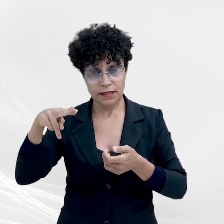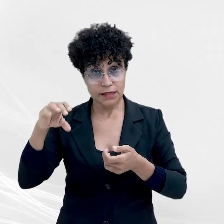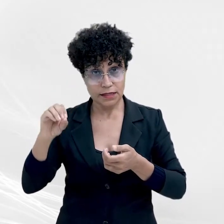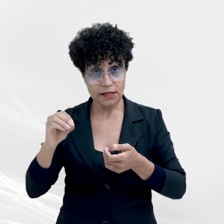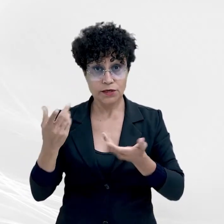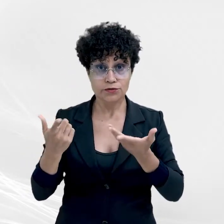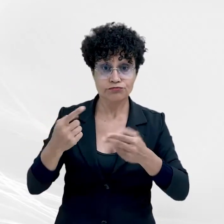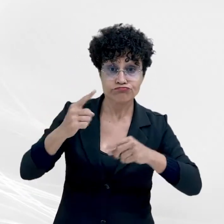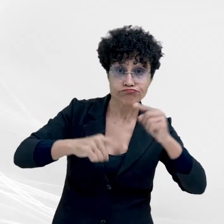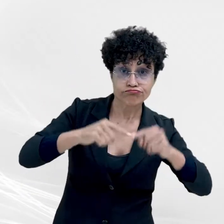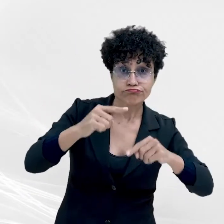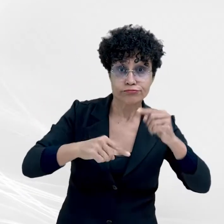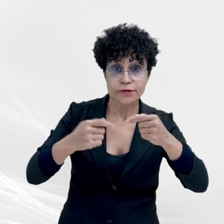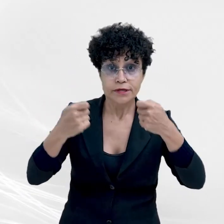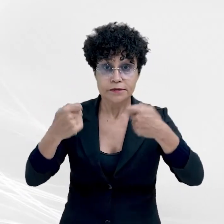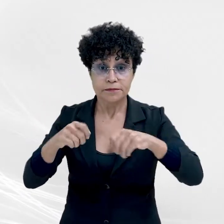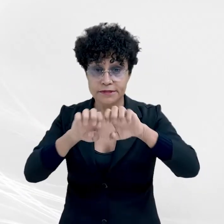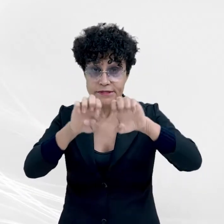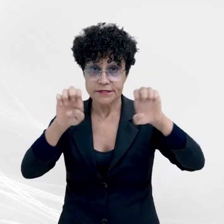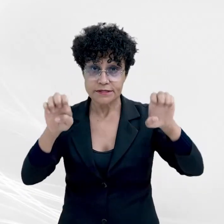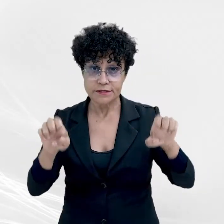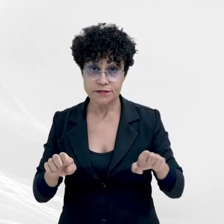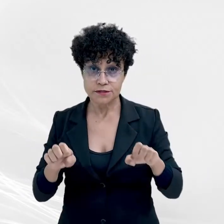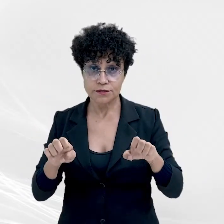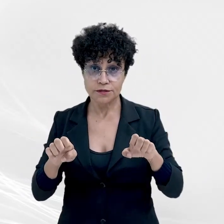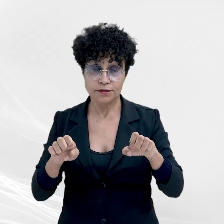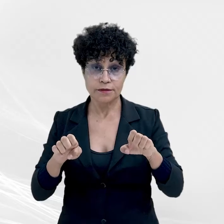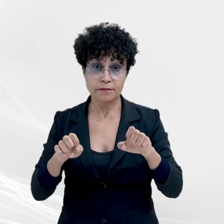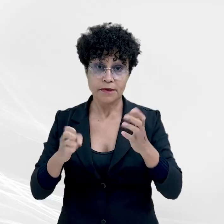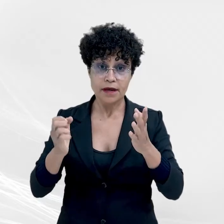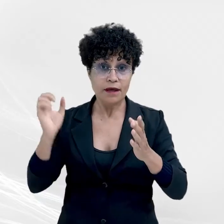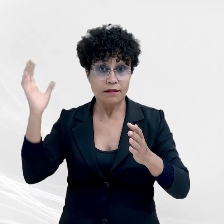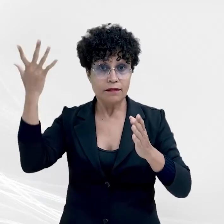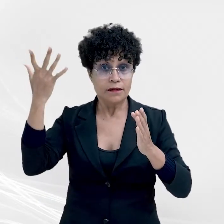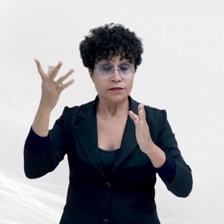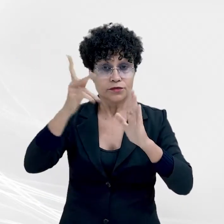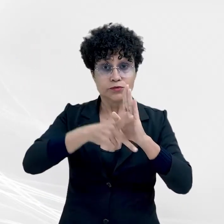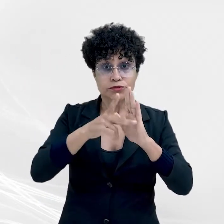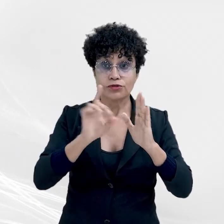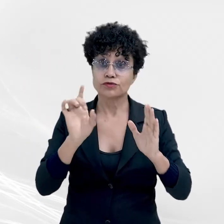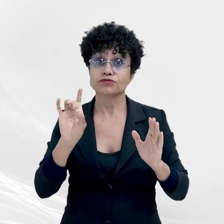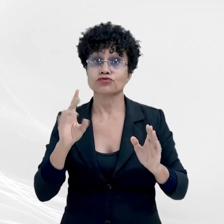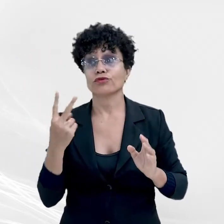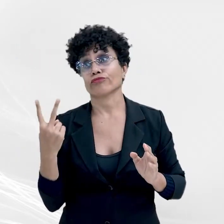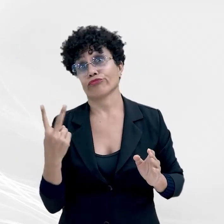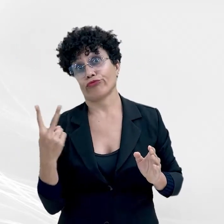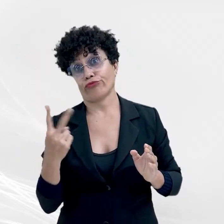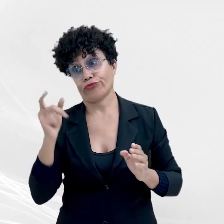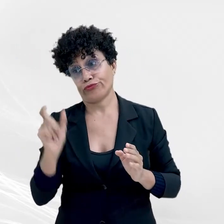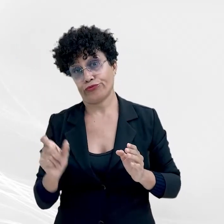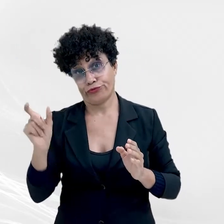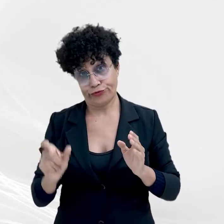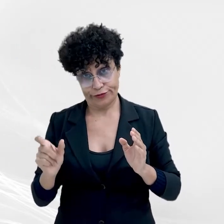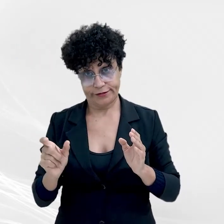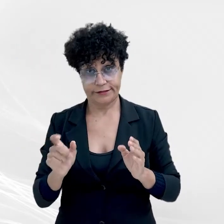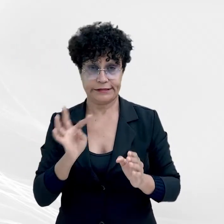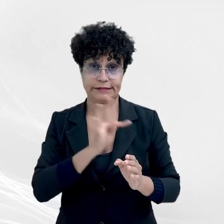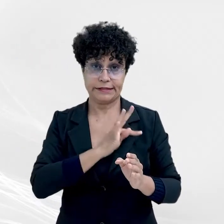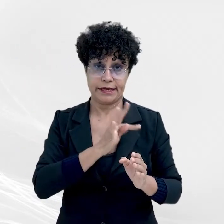execução do projeto é de apenas dois técnicos, com a participação de, pelo menos, um engenheiro florestal, agrícola